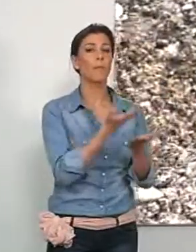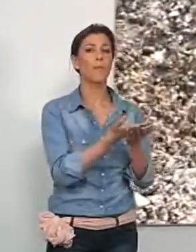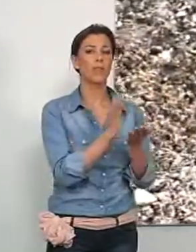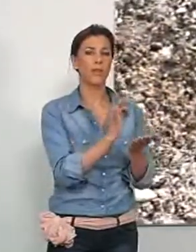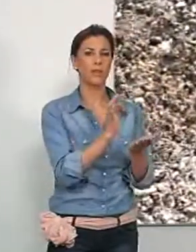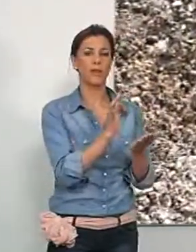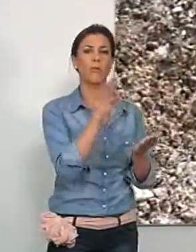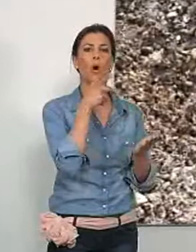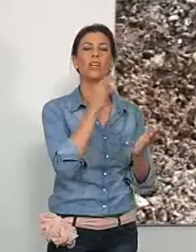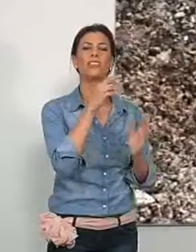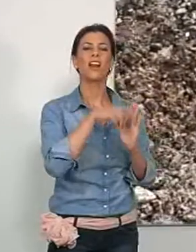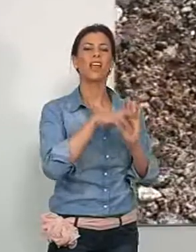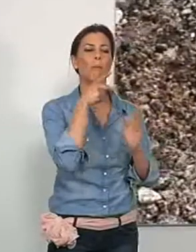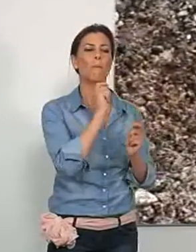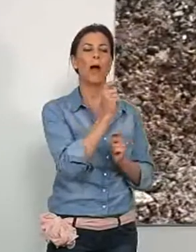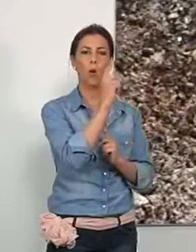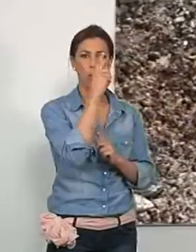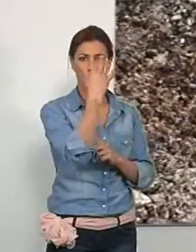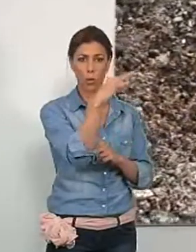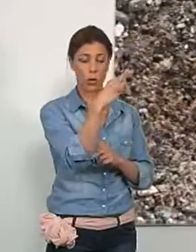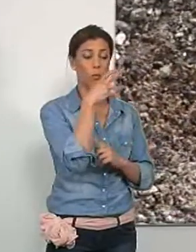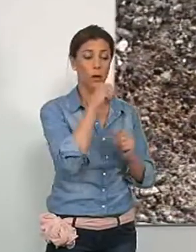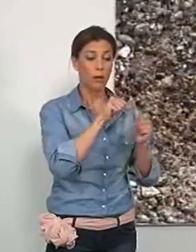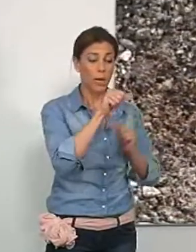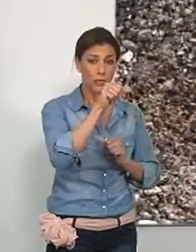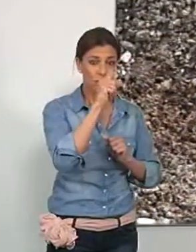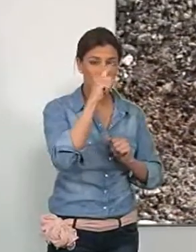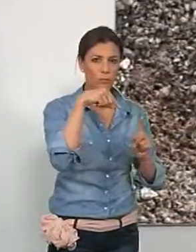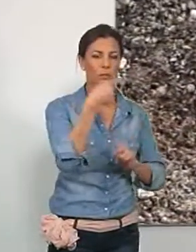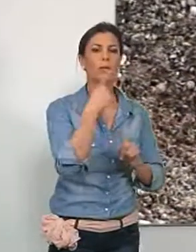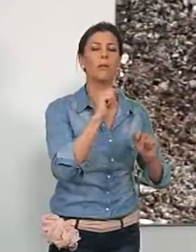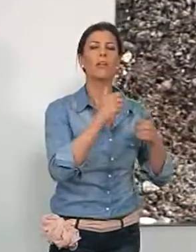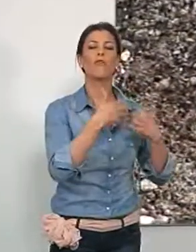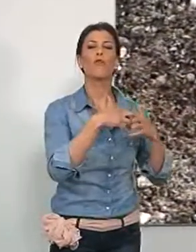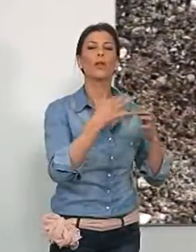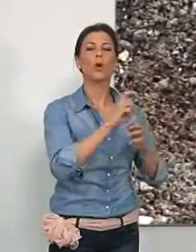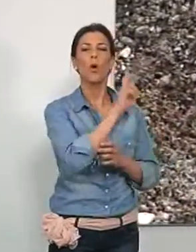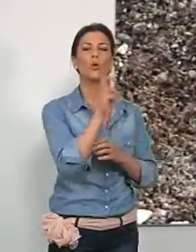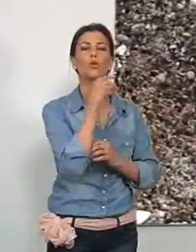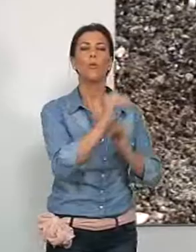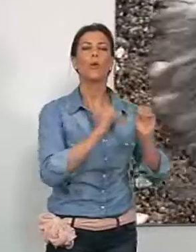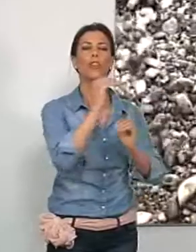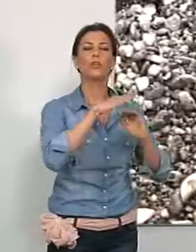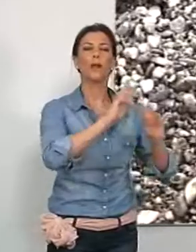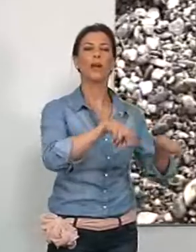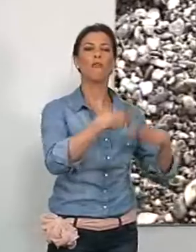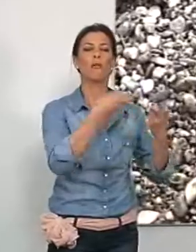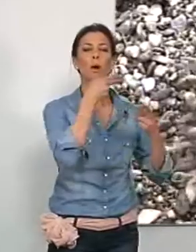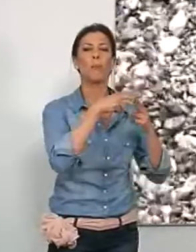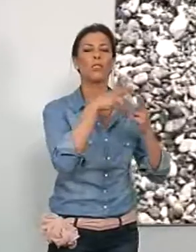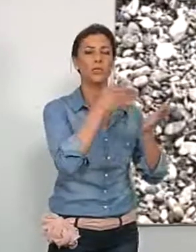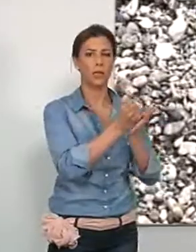podrá solicitar el régimen de pago único, ya que a partir del próximo se pone en marcha el proceso de